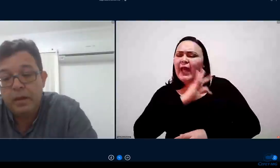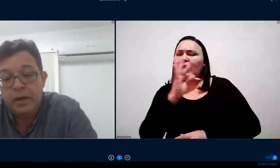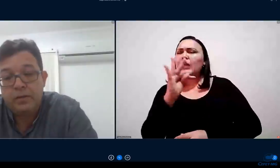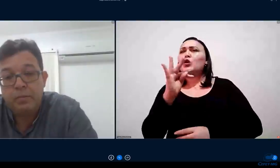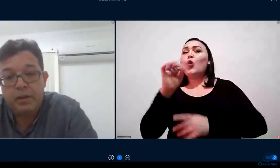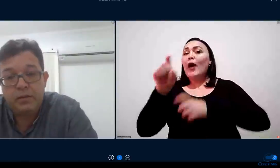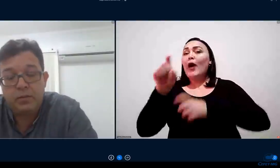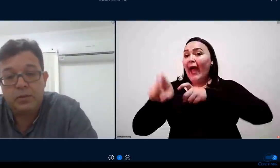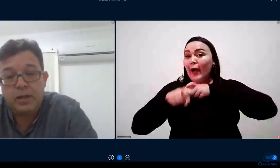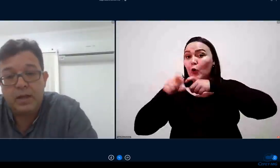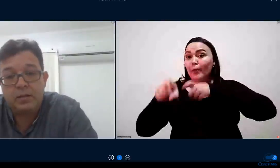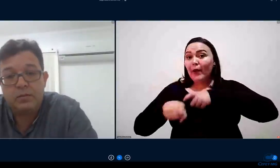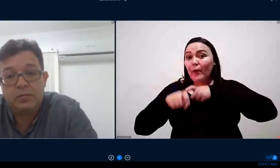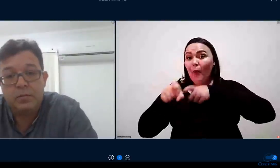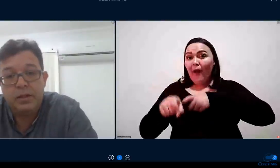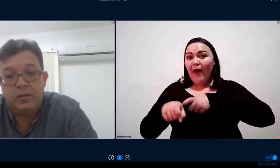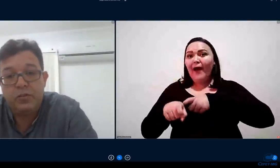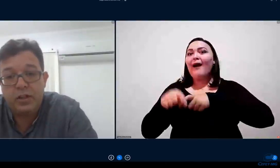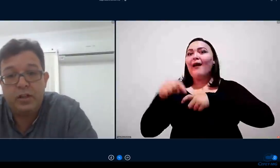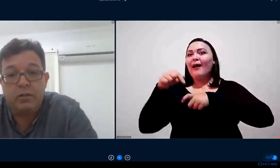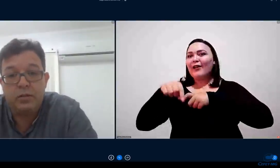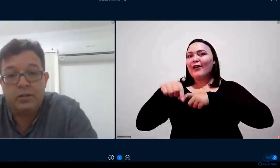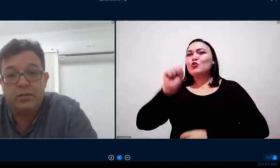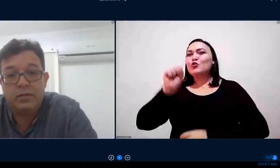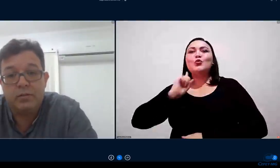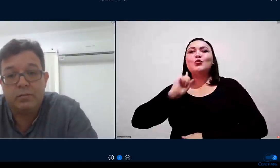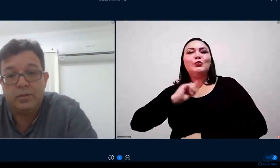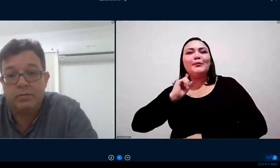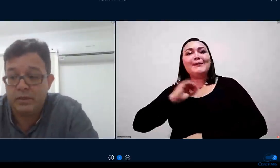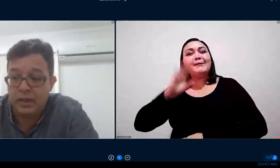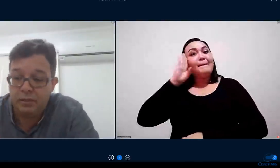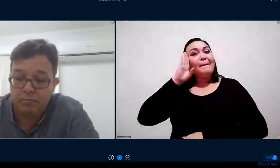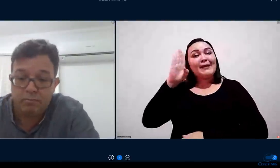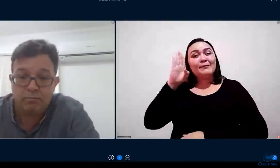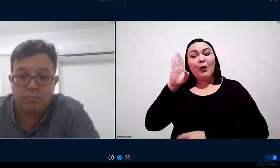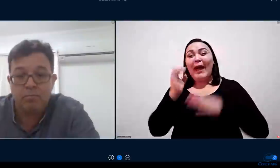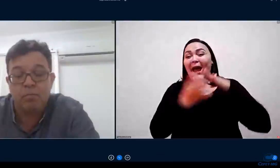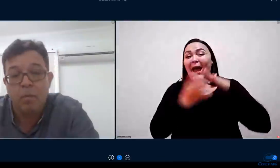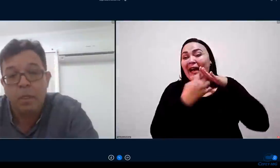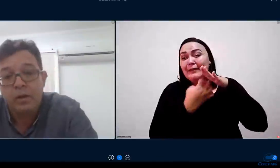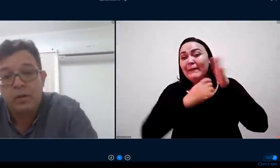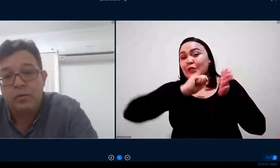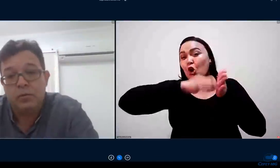Minas as empresas contratam no mês de janeiro né então tem